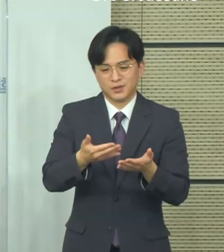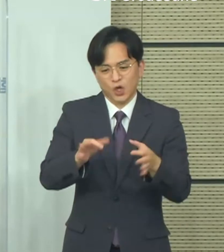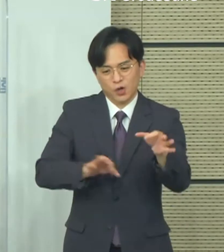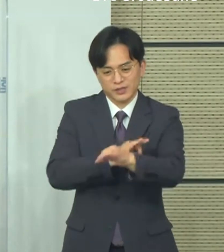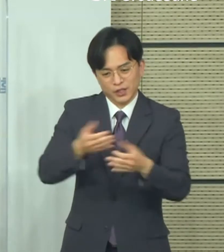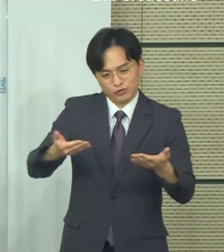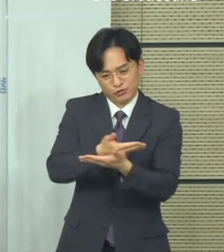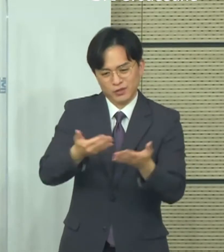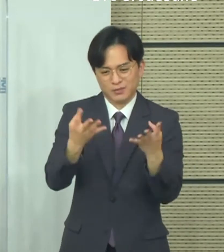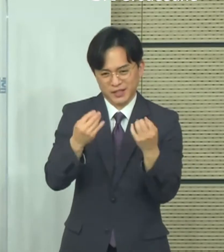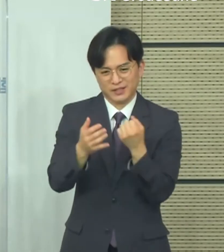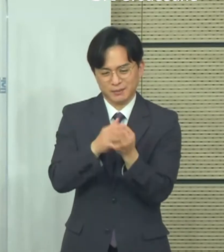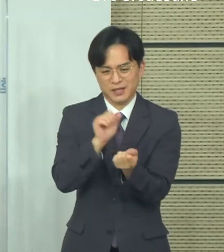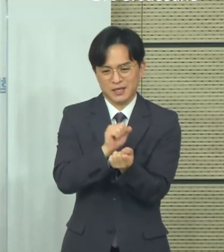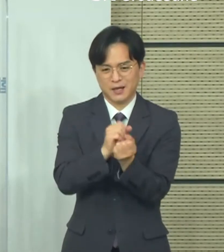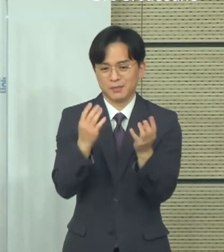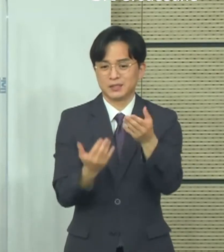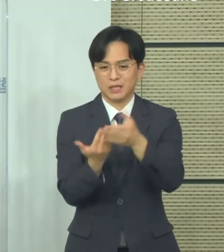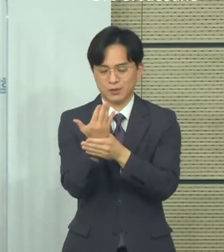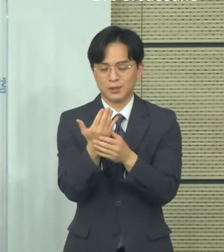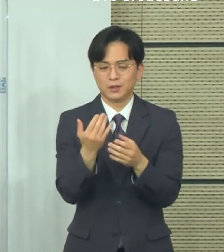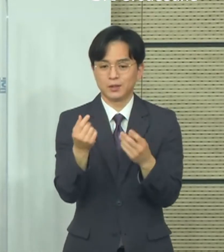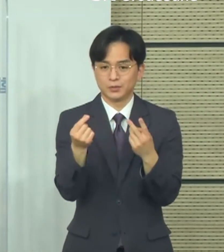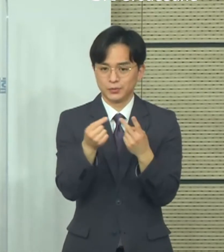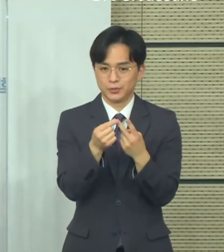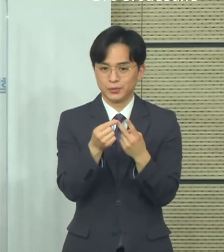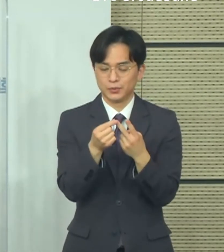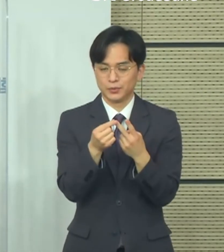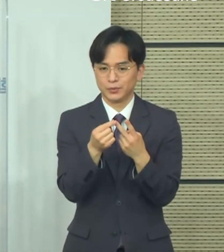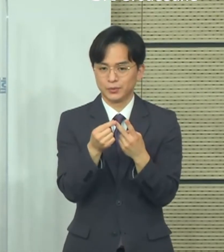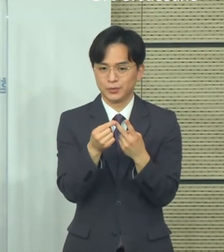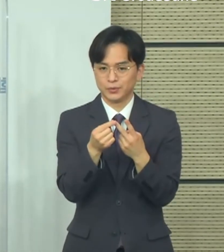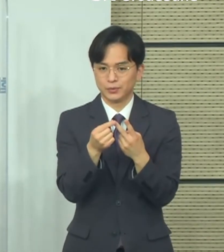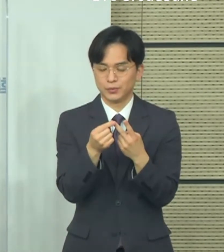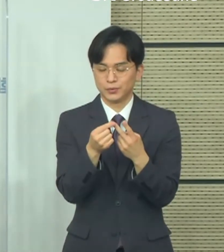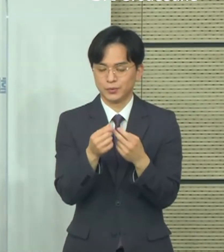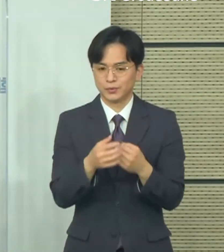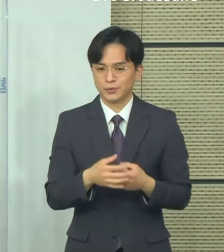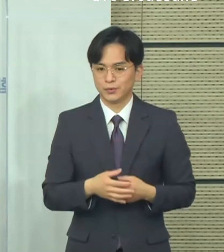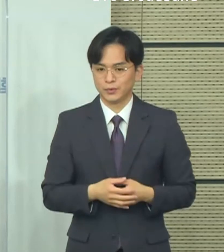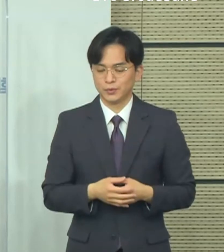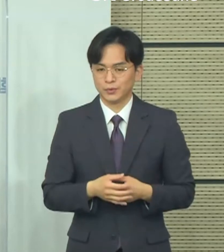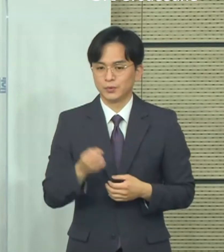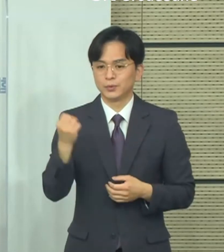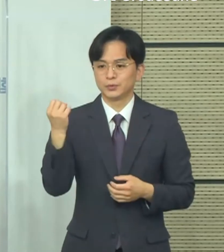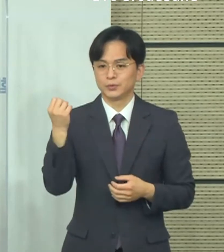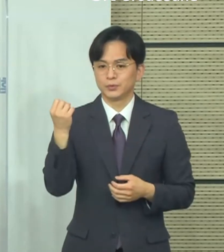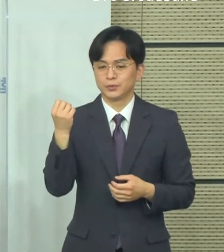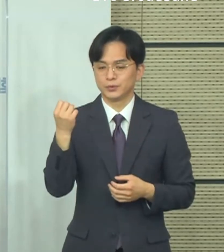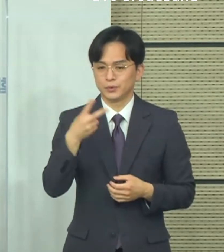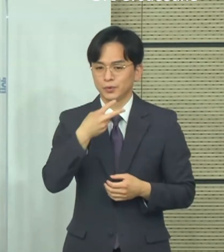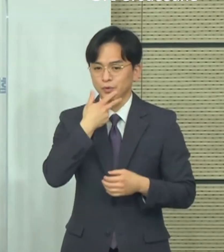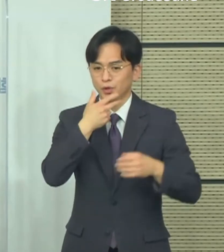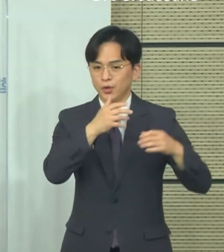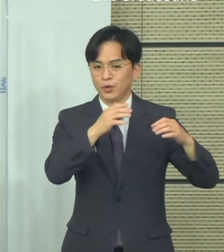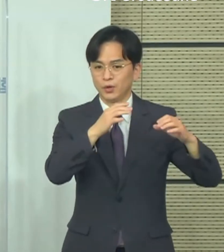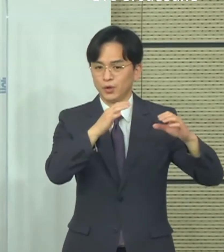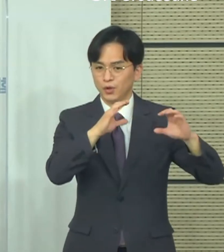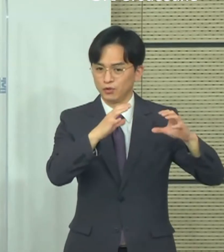방역적인 사항들이 우리 영국은 아마